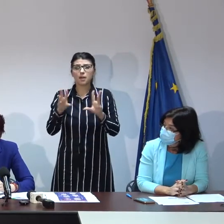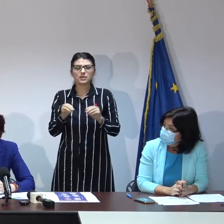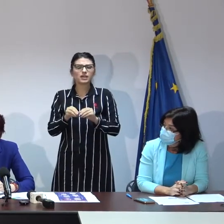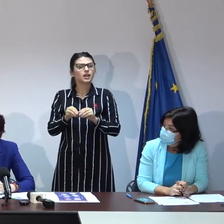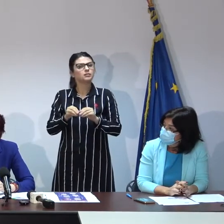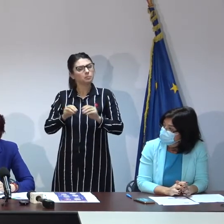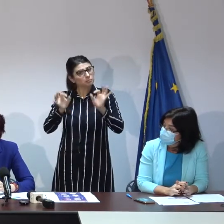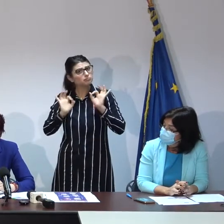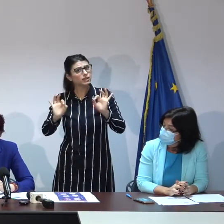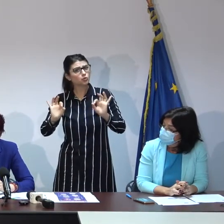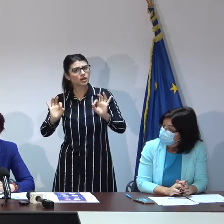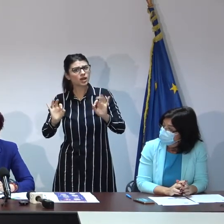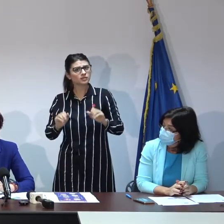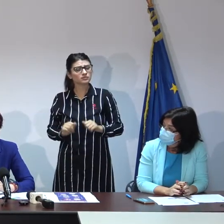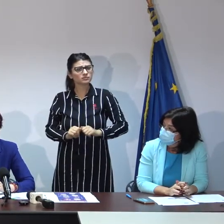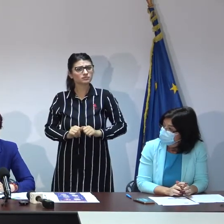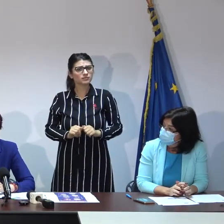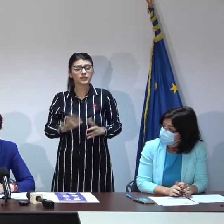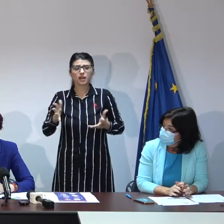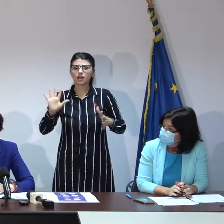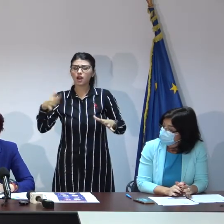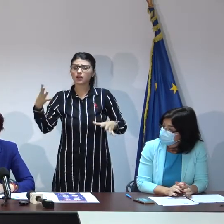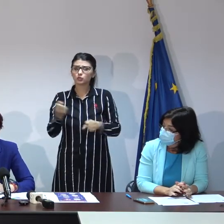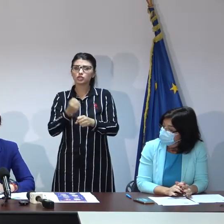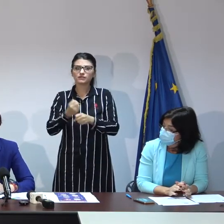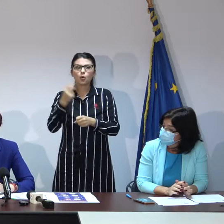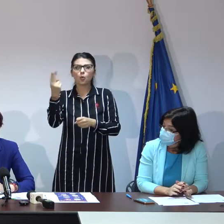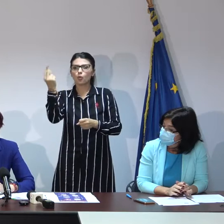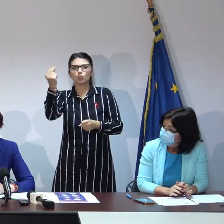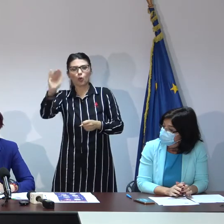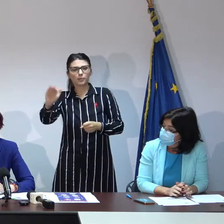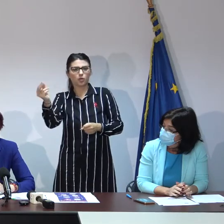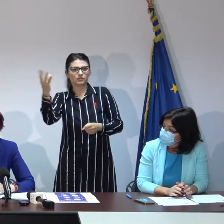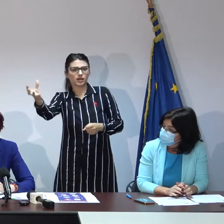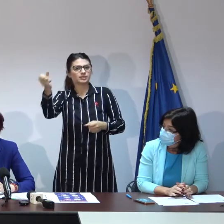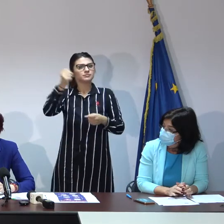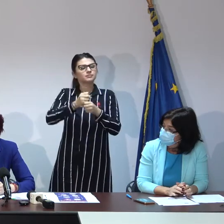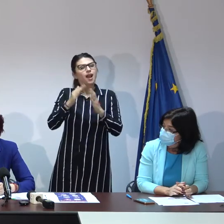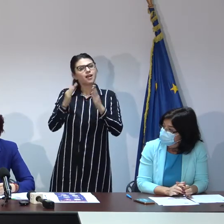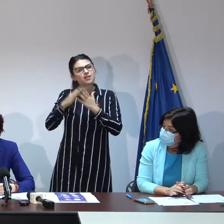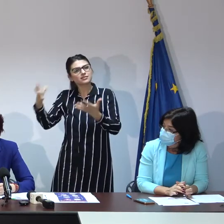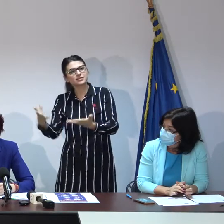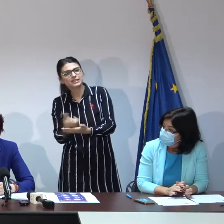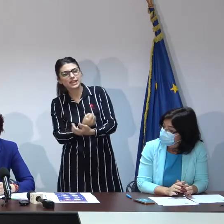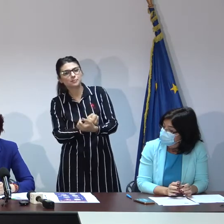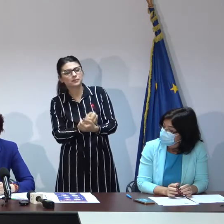a reușit să adopte un copil, pentru a vă prezenta